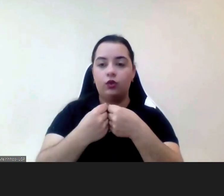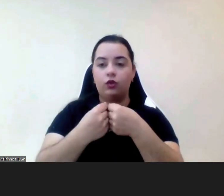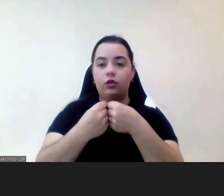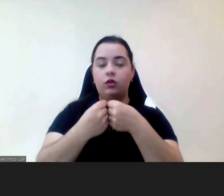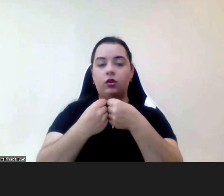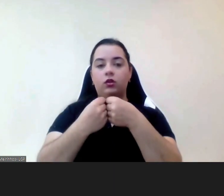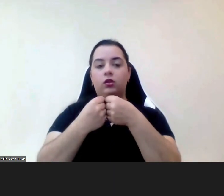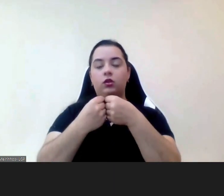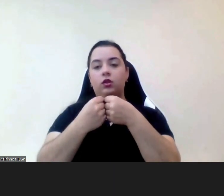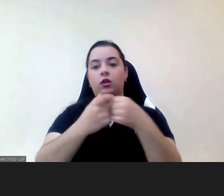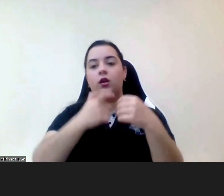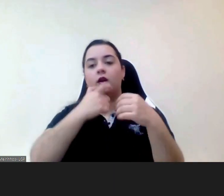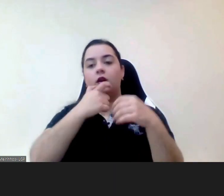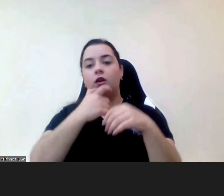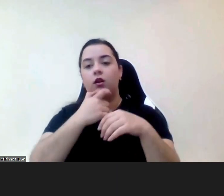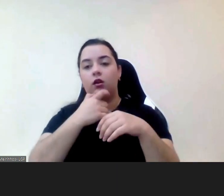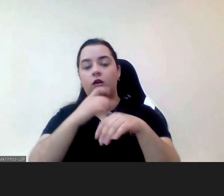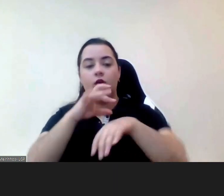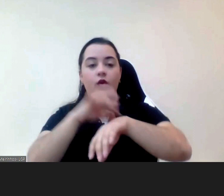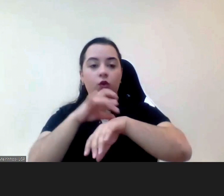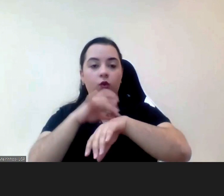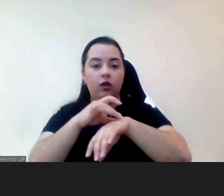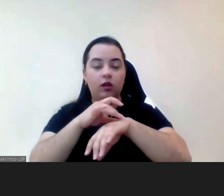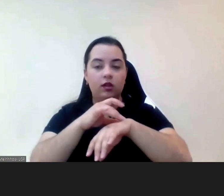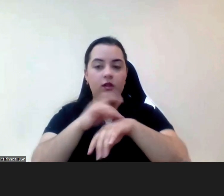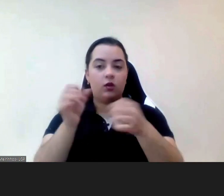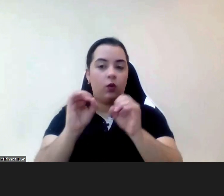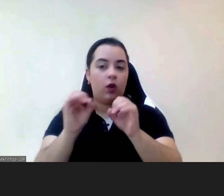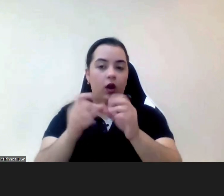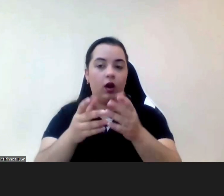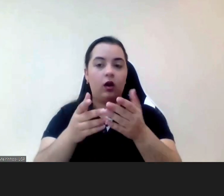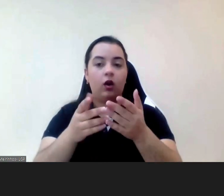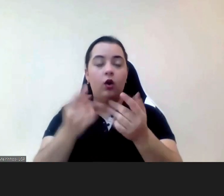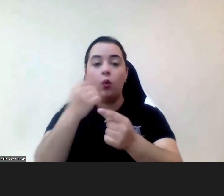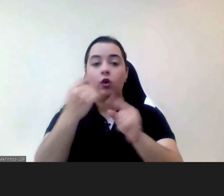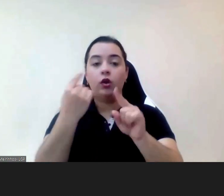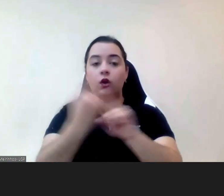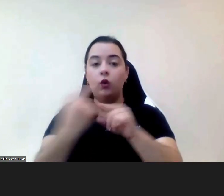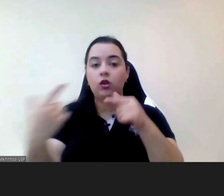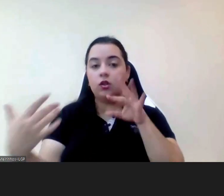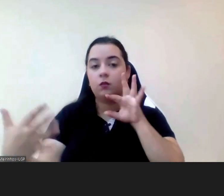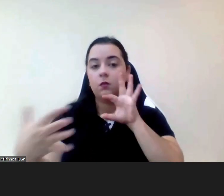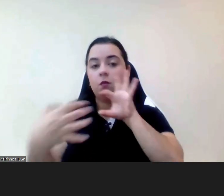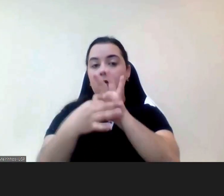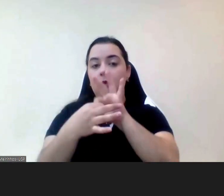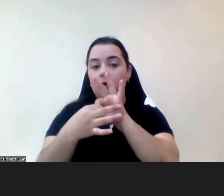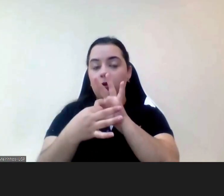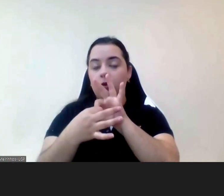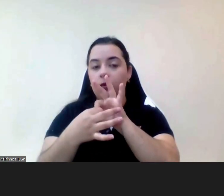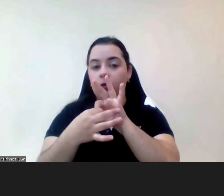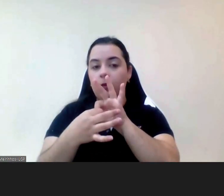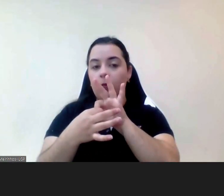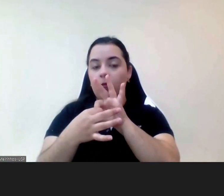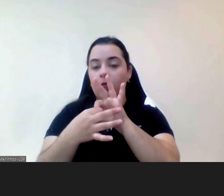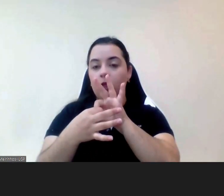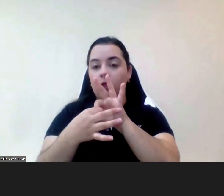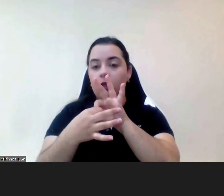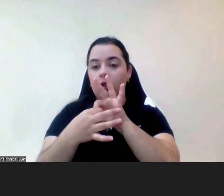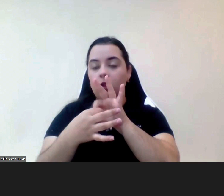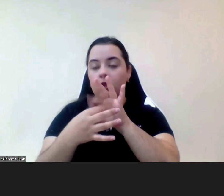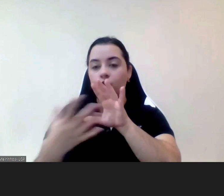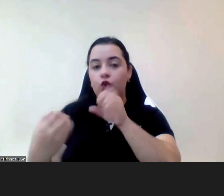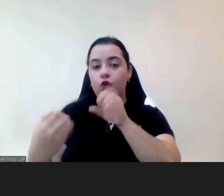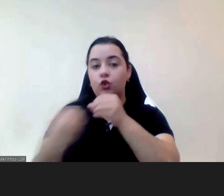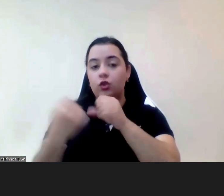ou de só simplesmente aquilo que as unia ou que as fazia estar em presença em conjunto era